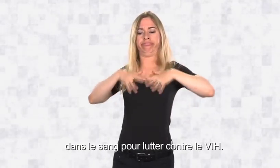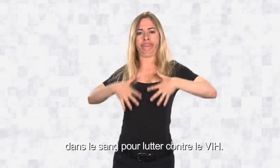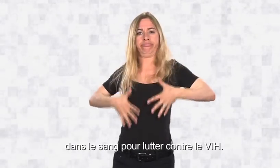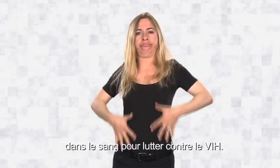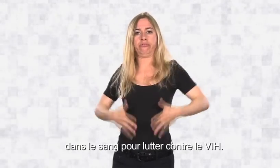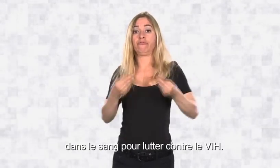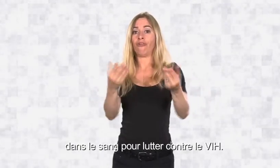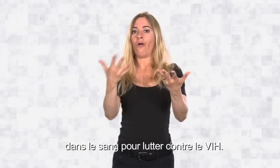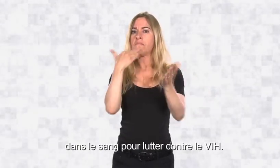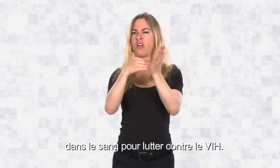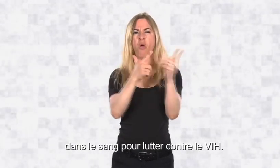pour lutter contre le VIH.